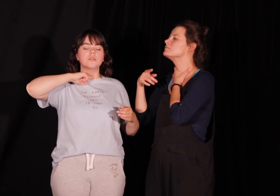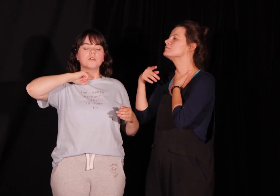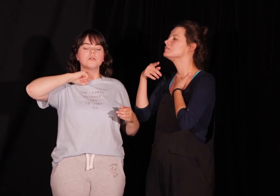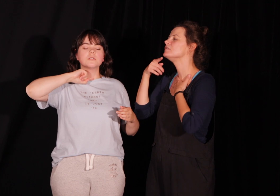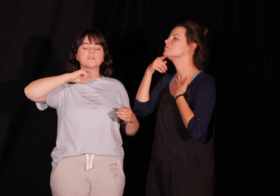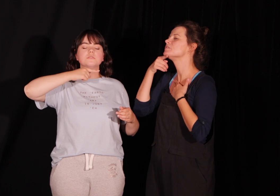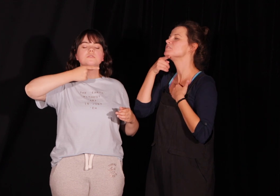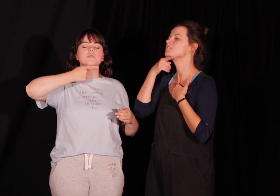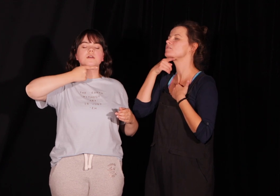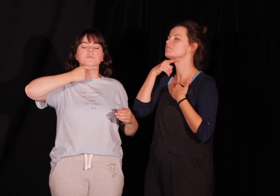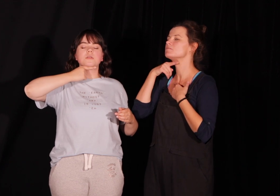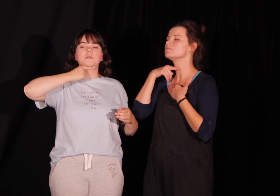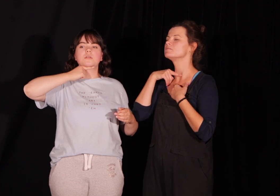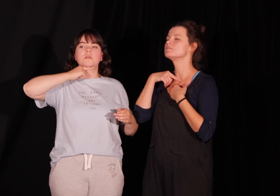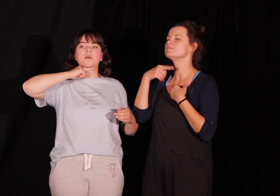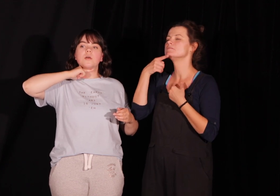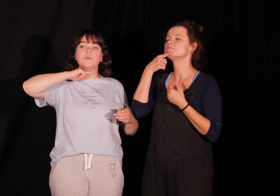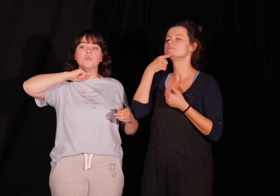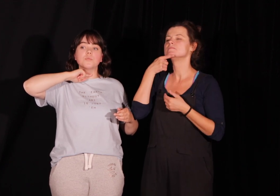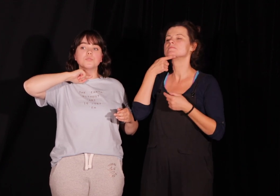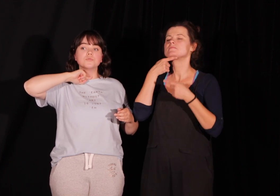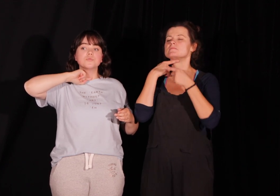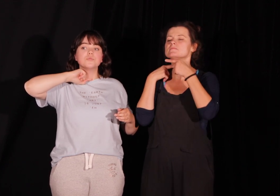o, tak ściągamy. pomalutku.